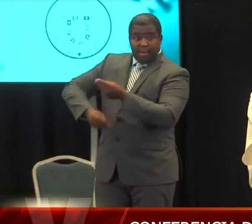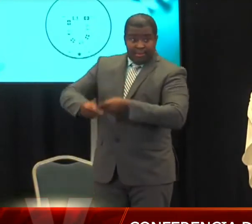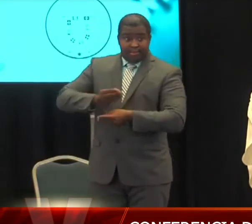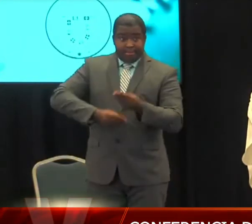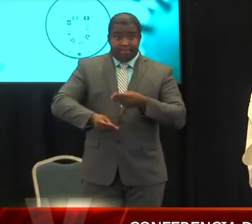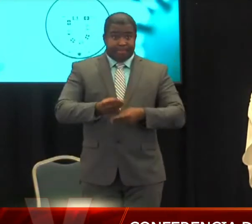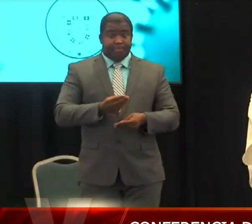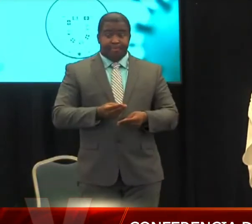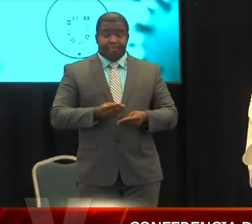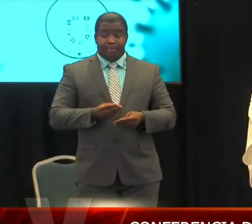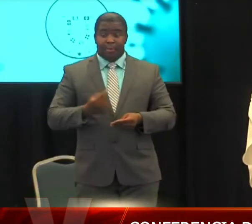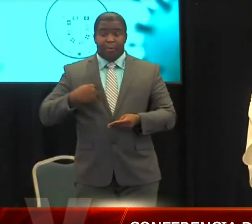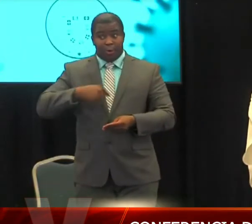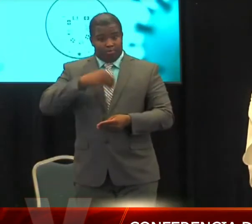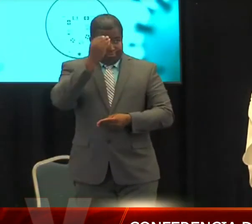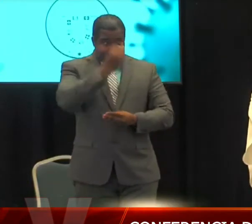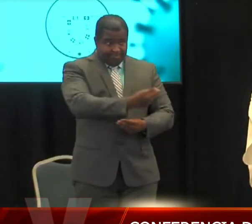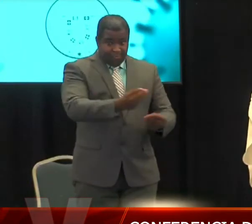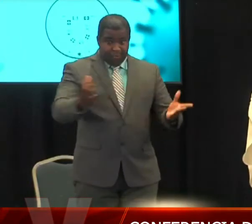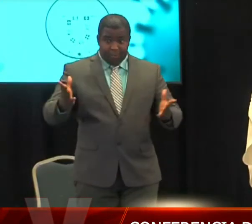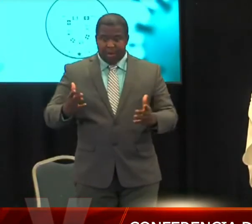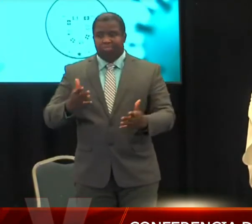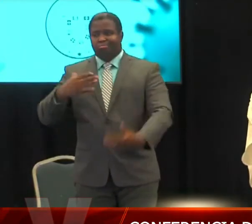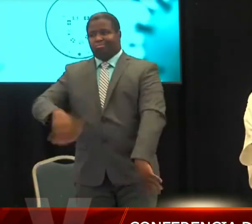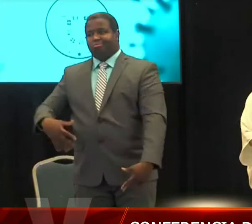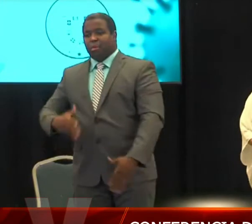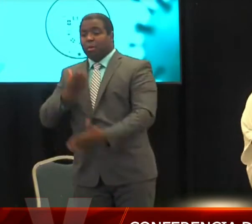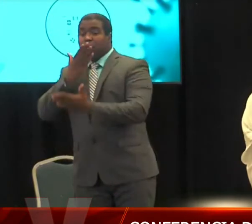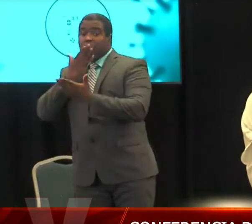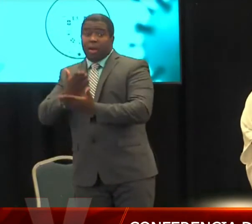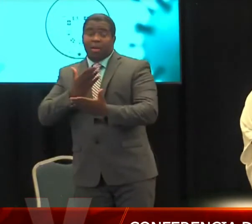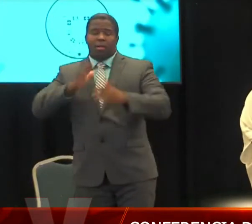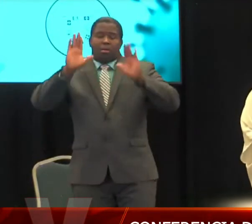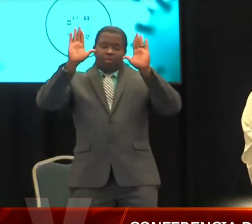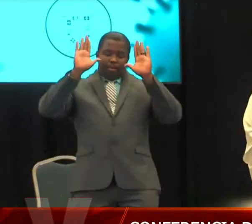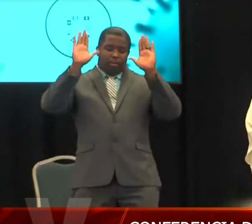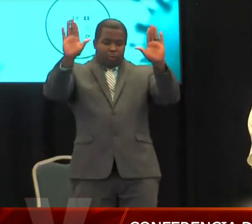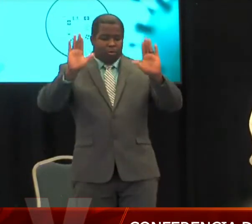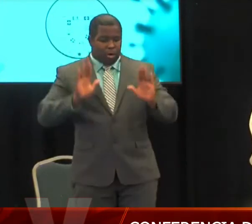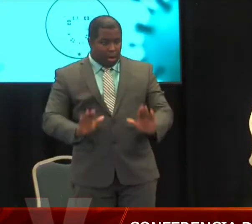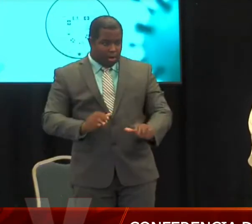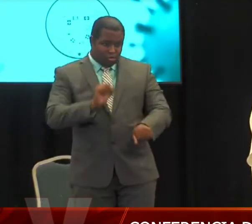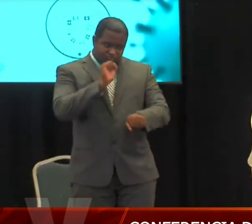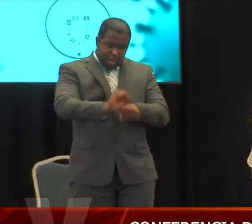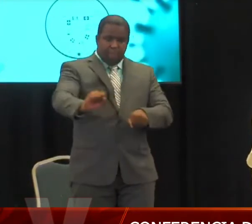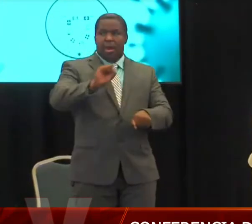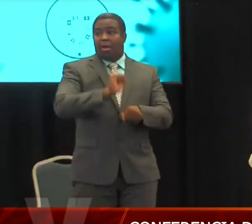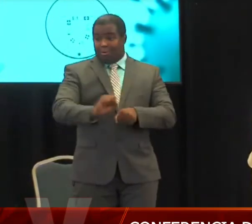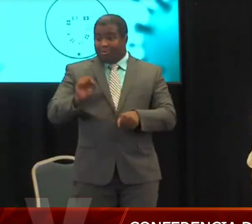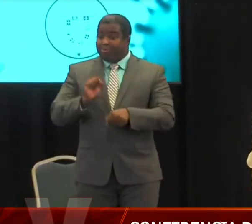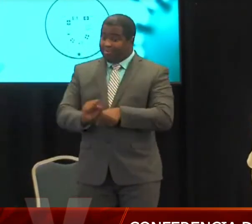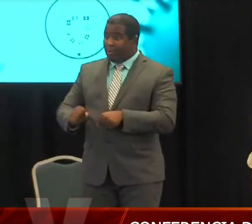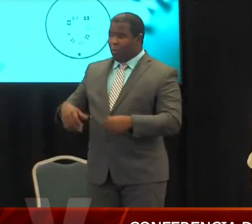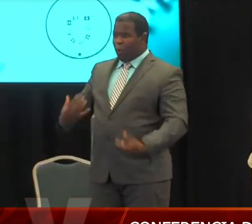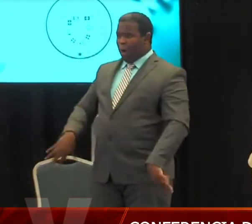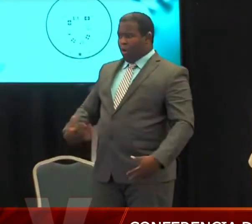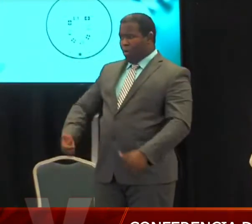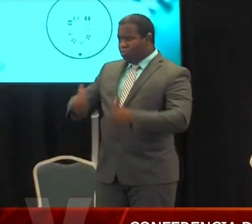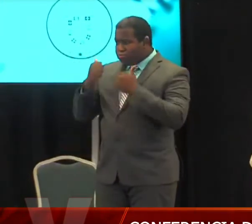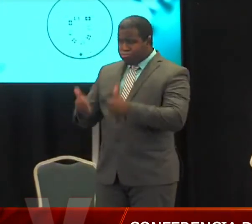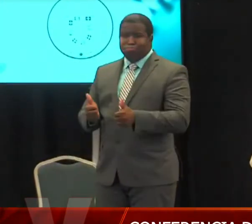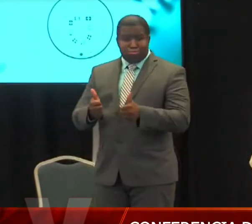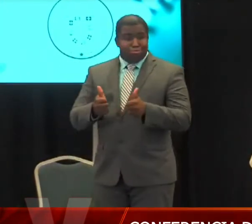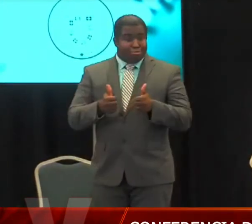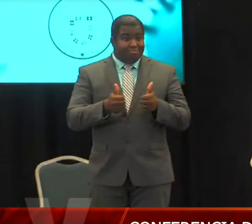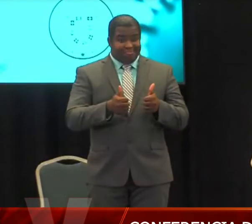trabajo excepcional que han hecho desde el mes de marzo cuando comenzó esta pandemia. Estamos hablando de grupos de personas,